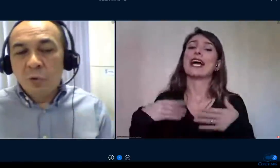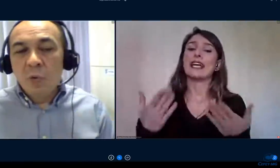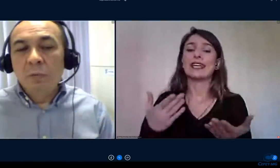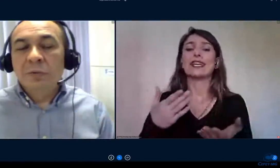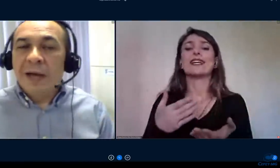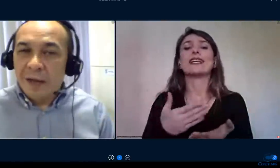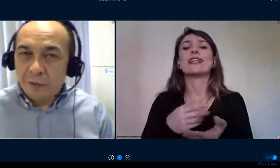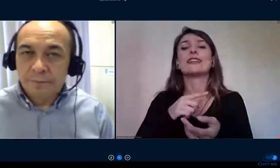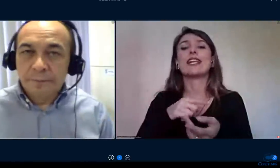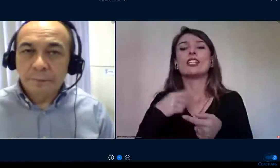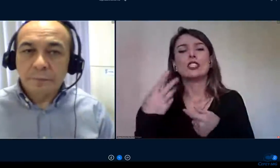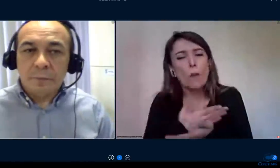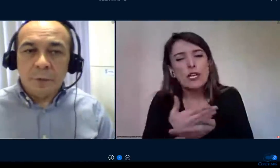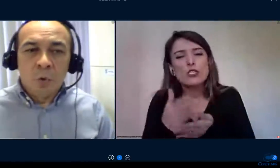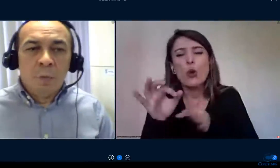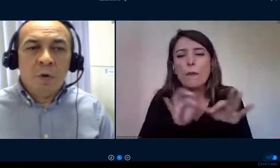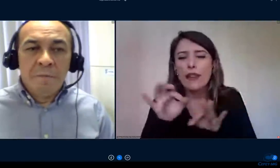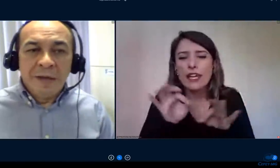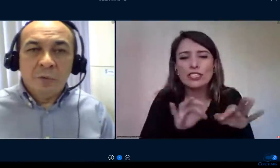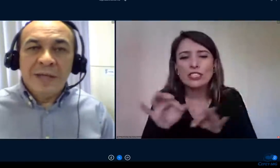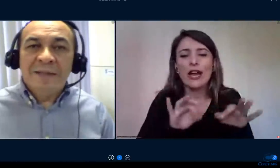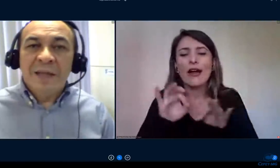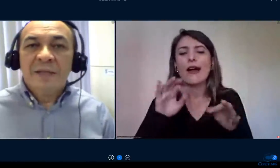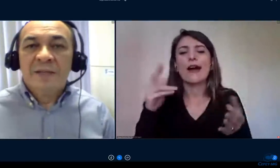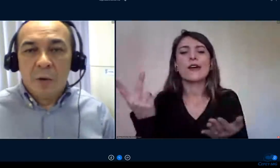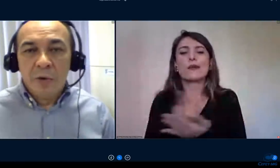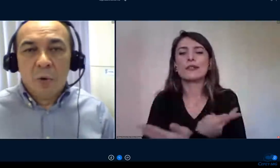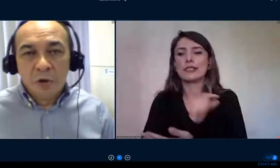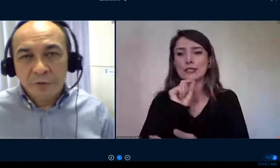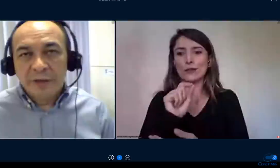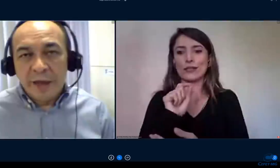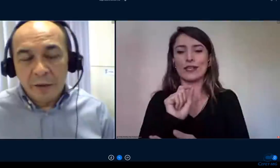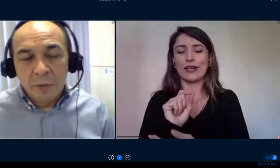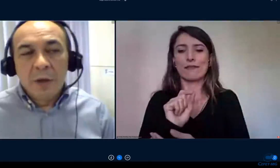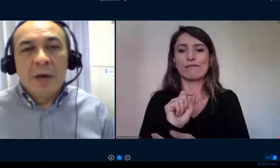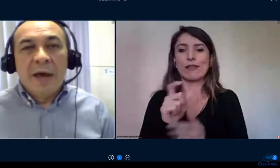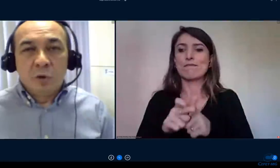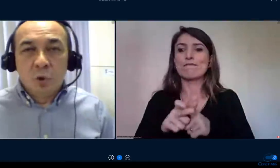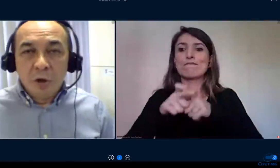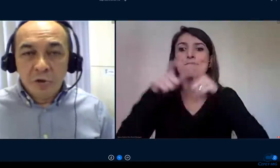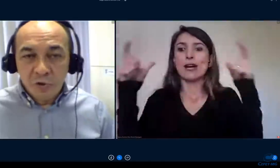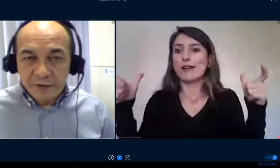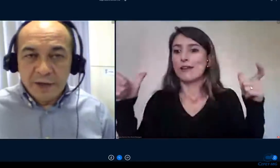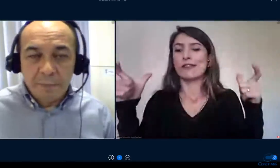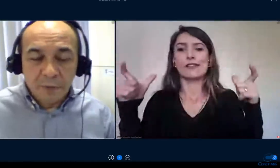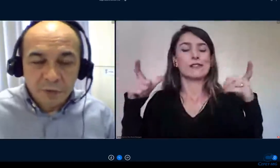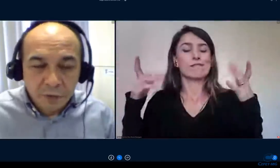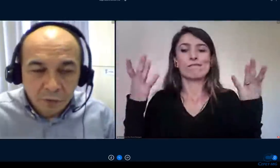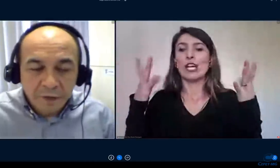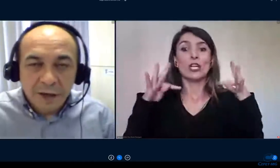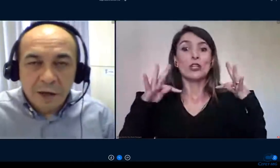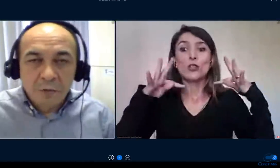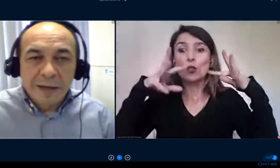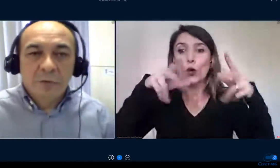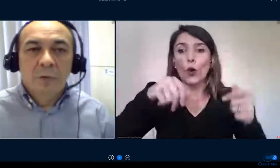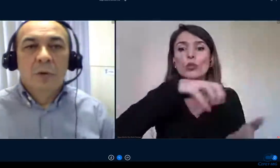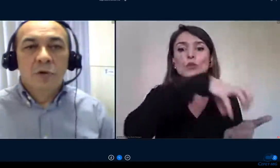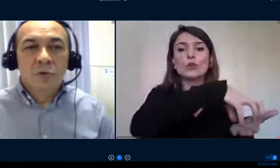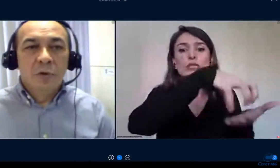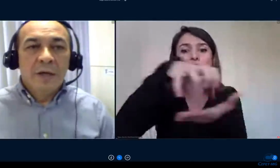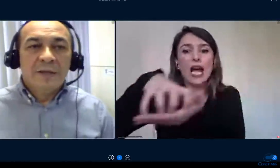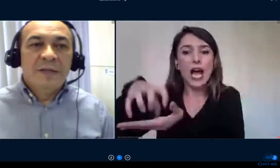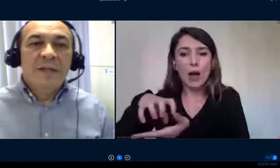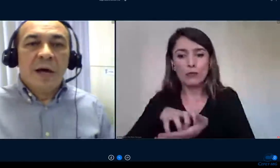movimento contrário, o movimento da adesão e hoje eu tenho todos os campings do Instituto Federal de Mato